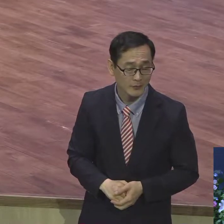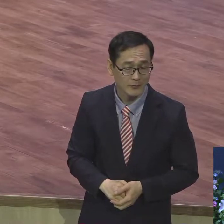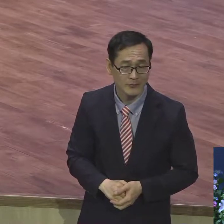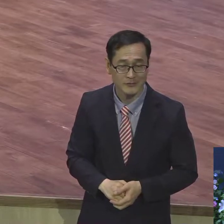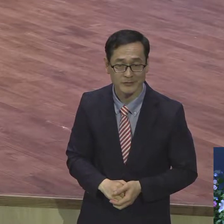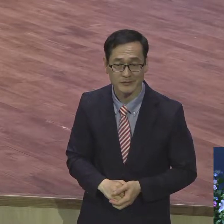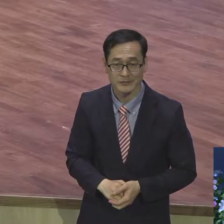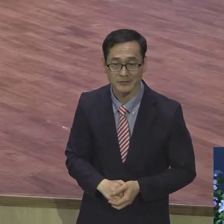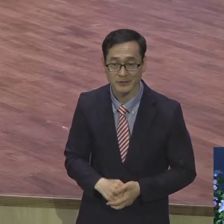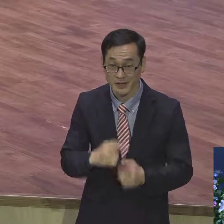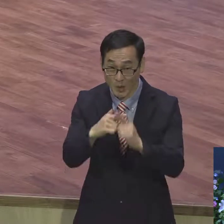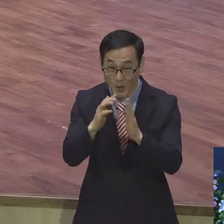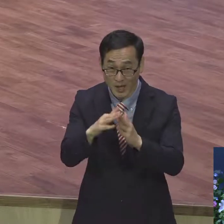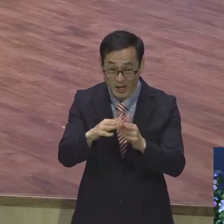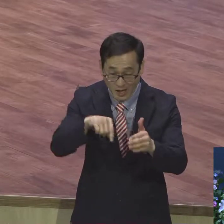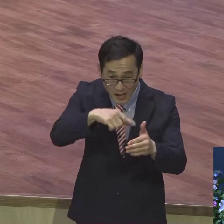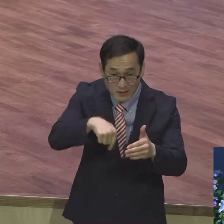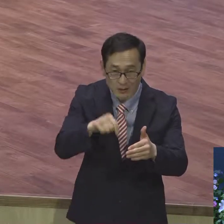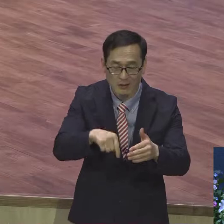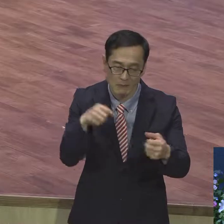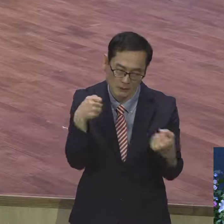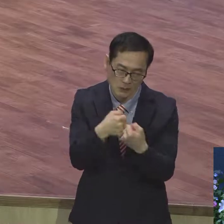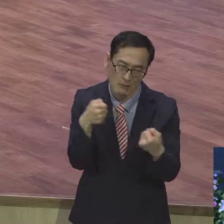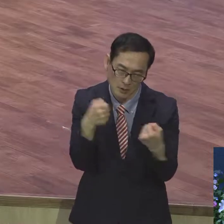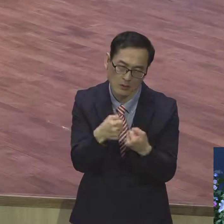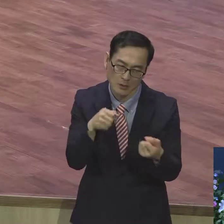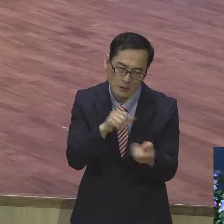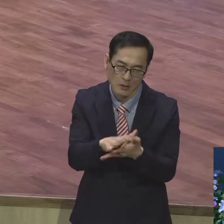교회마다 싸우고 천주교 싸우고 봤어요.